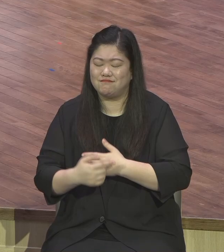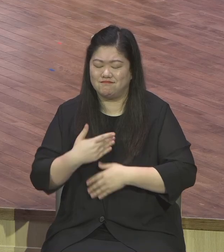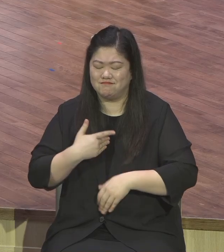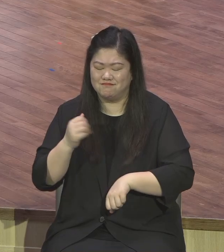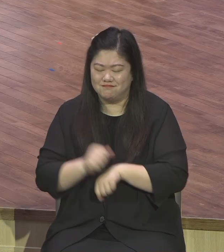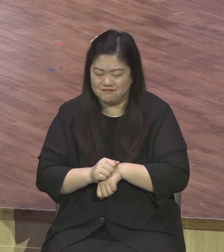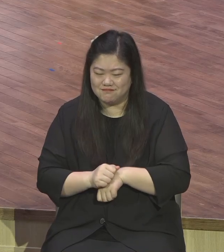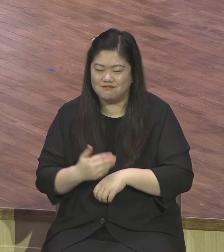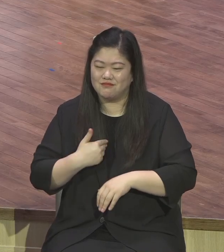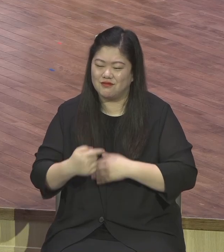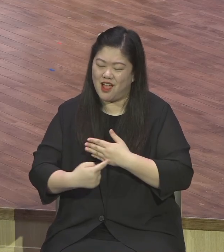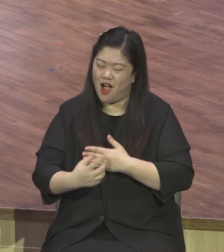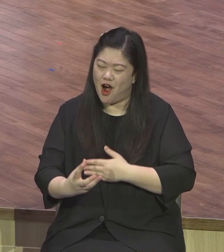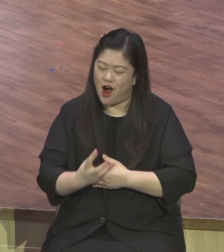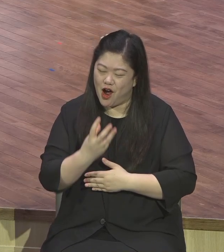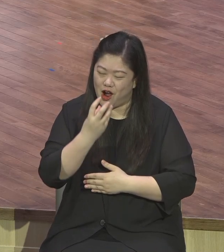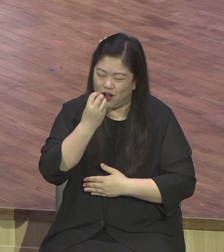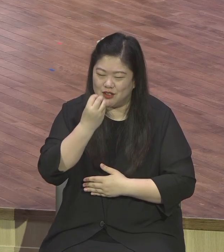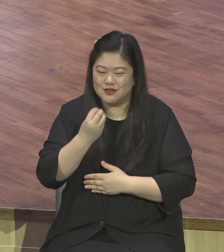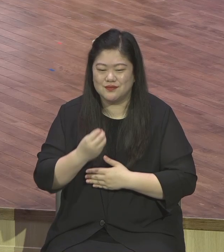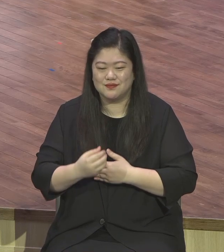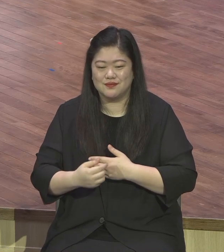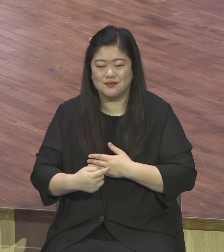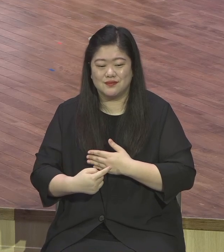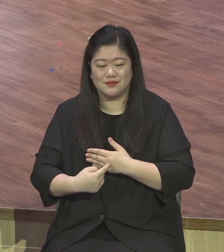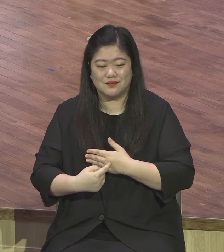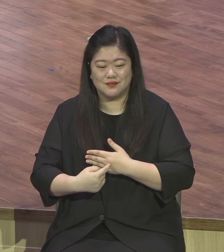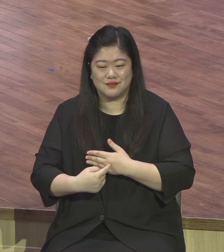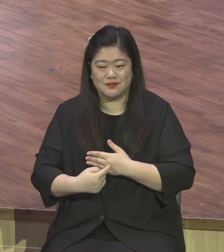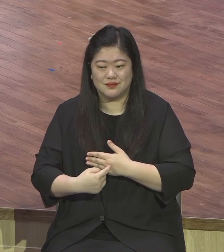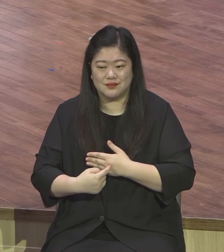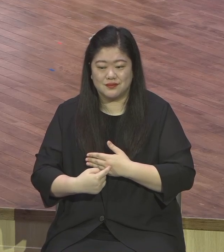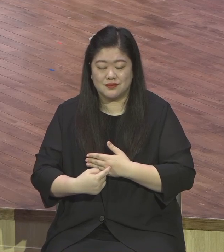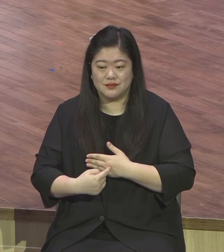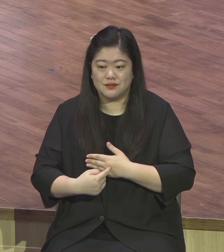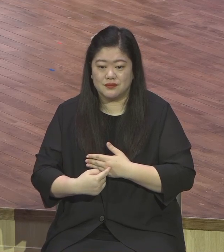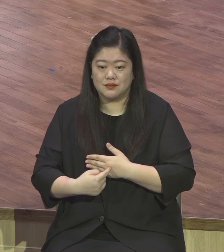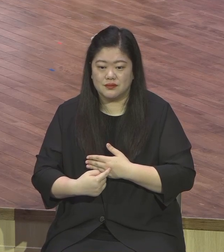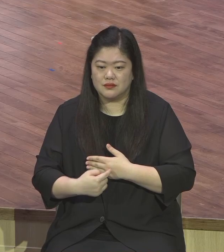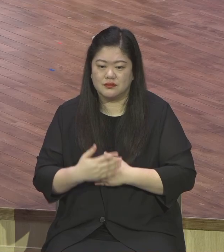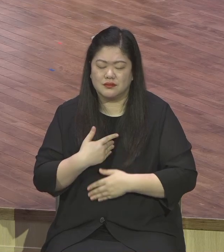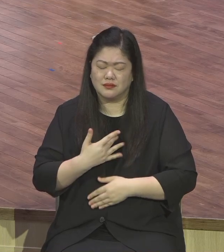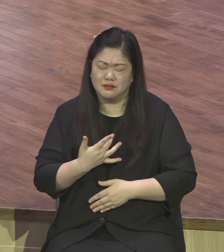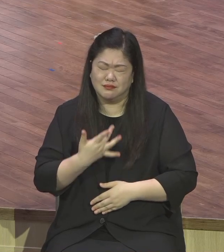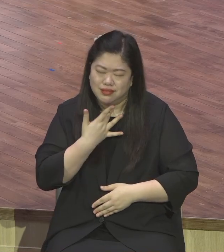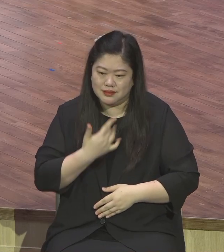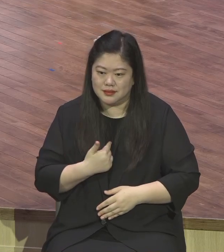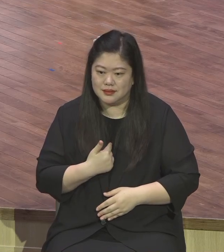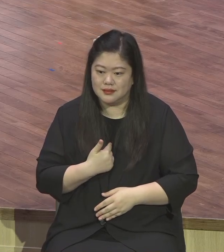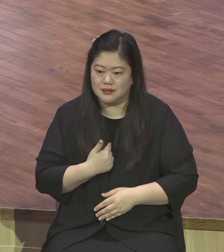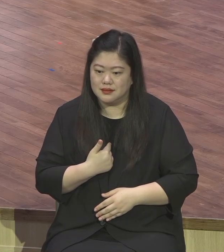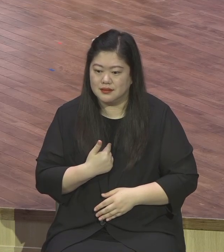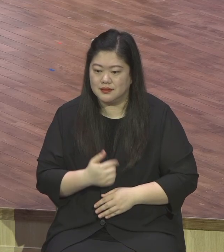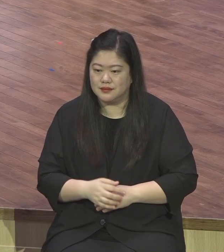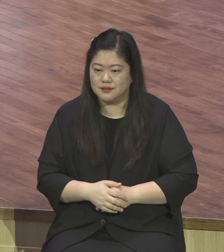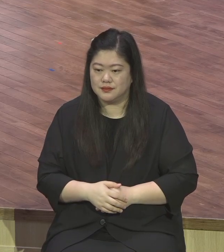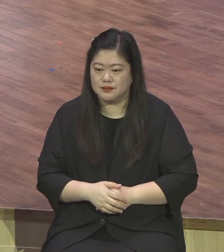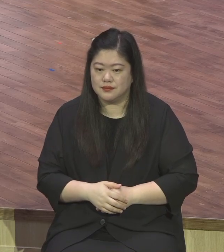속이고 자기를 속이는 자들 절대 발도 못 붙이게 만듭니다. 실제적으로 하나님 앞에서 본의 헌신하고